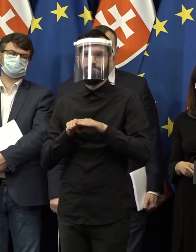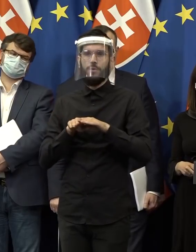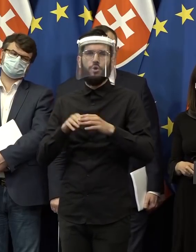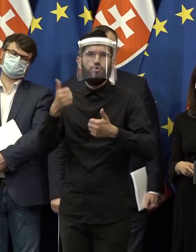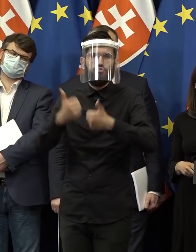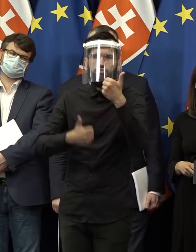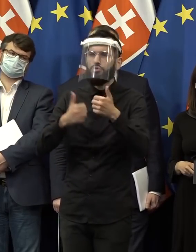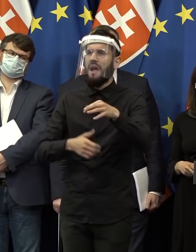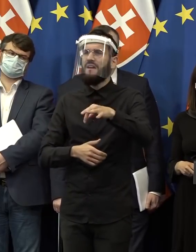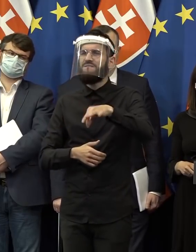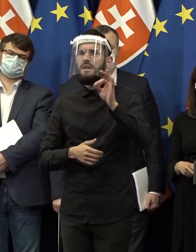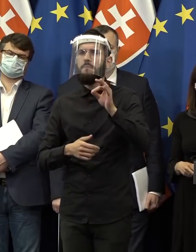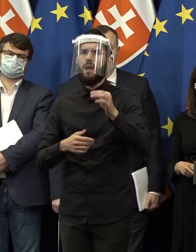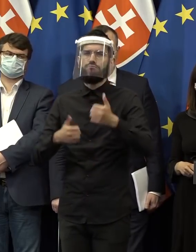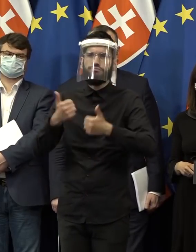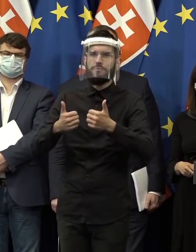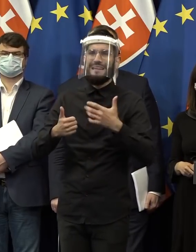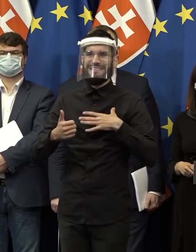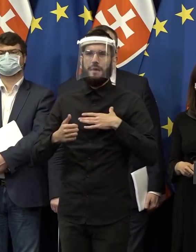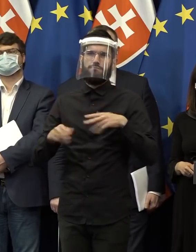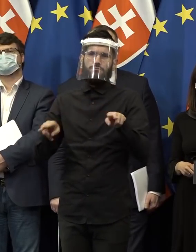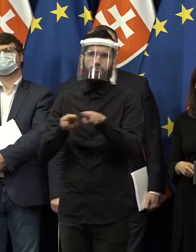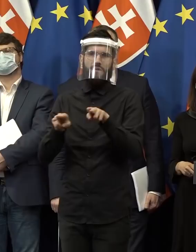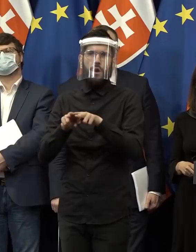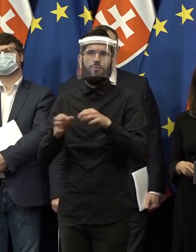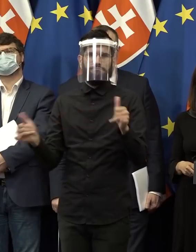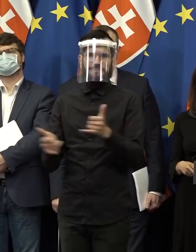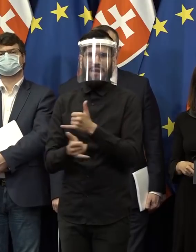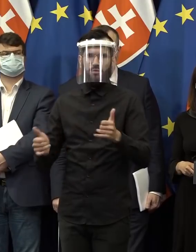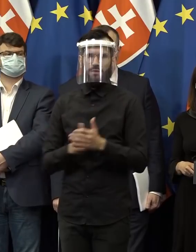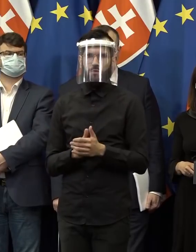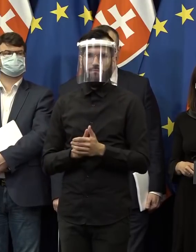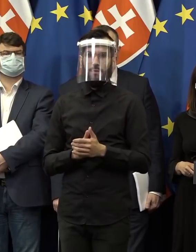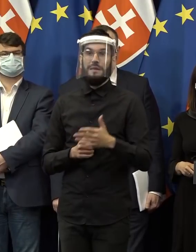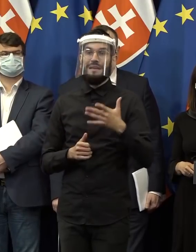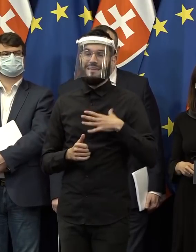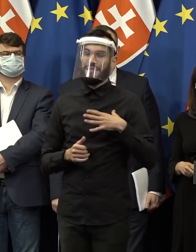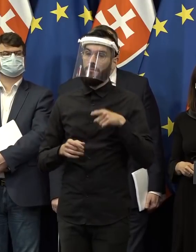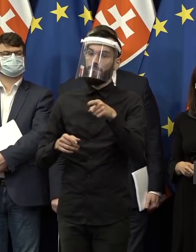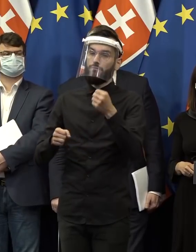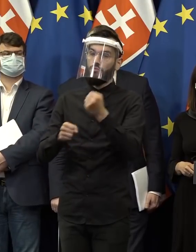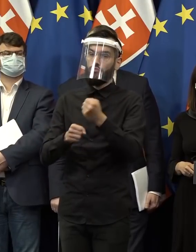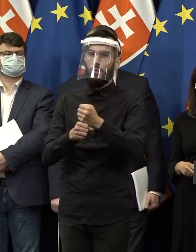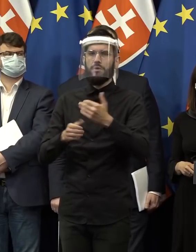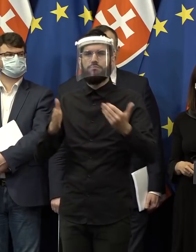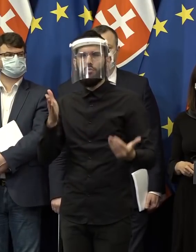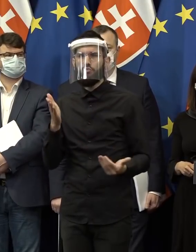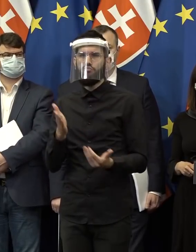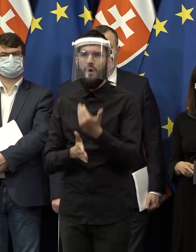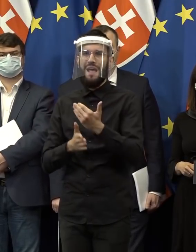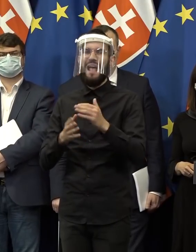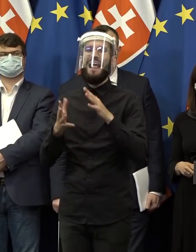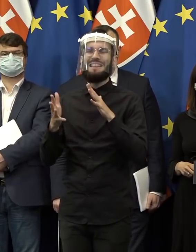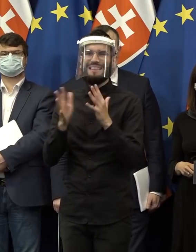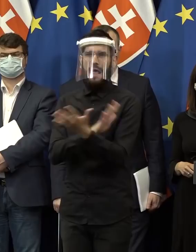či výberového konania. V zmyslu plnou informatizáciou premeníme Slovensko na inteligentnú, inovatívnu a